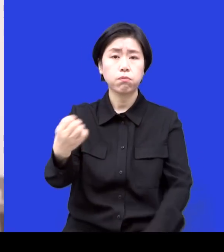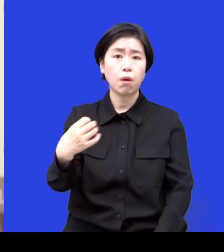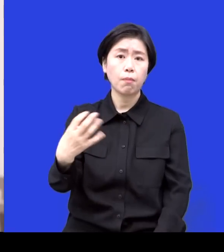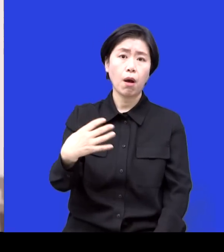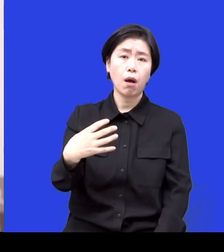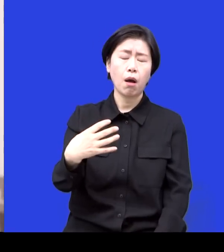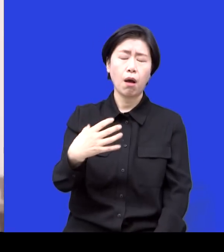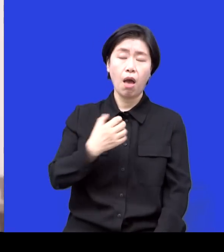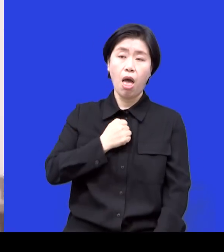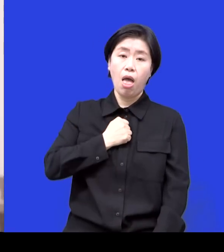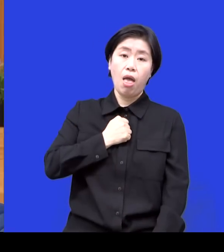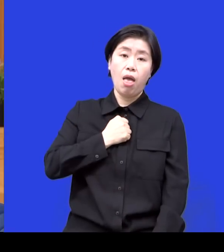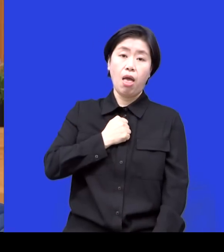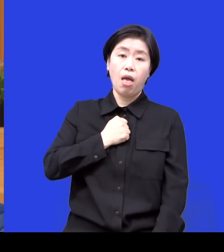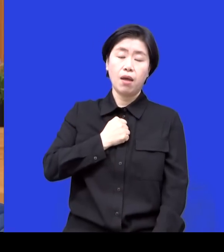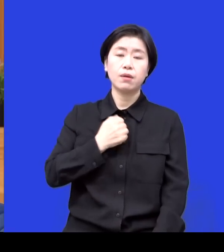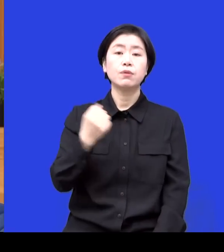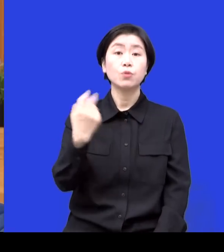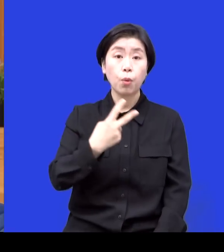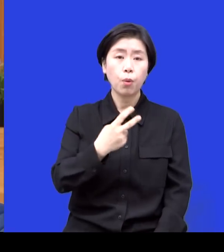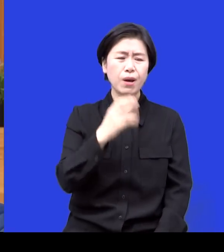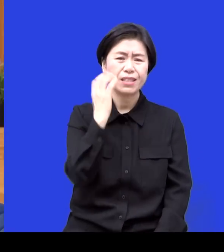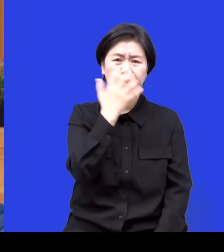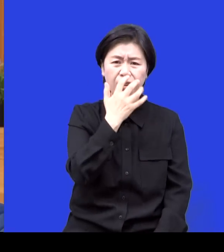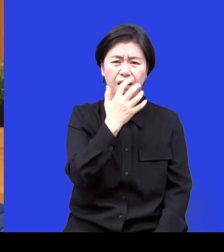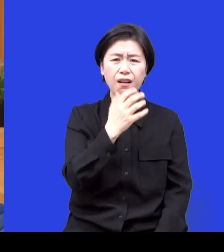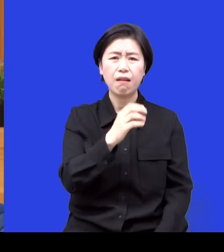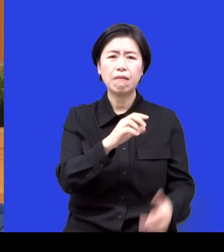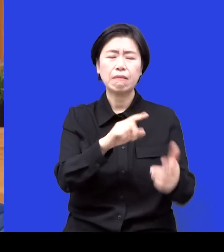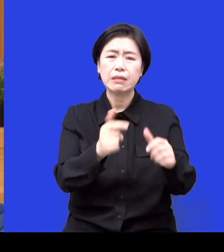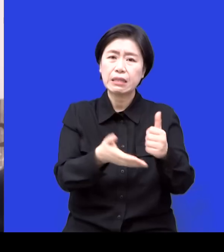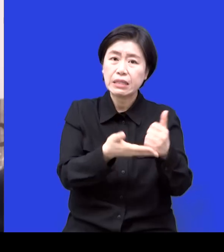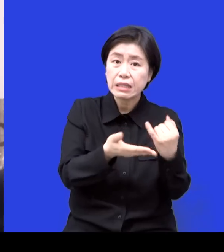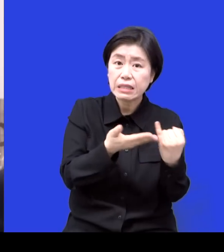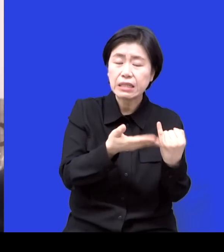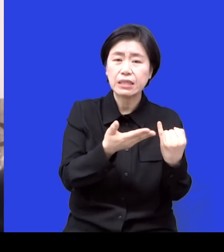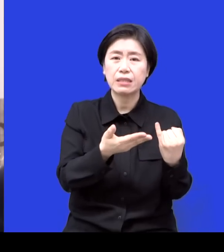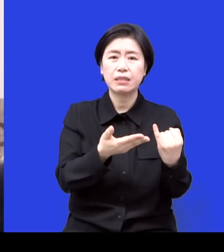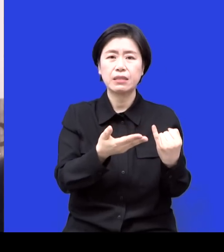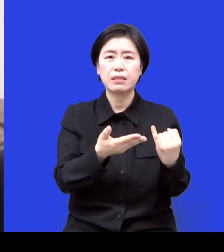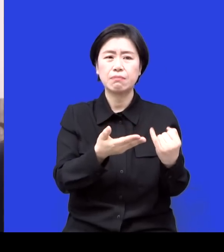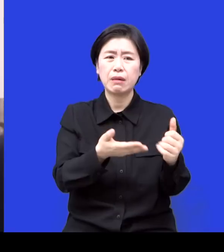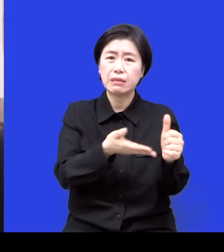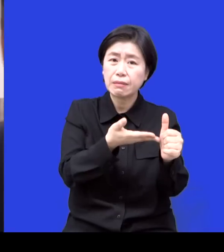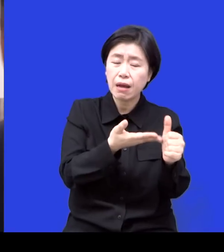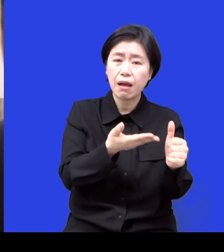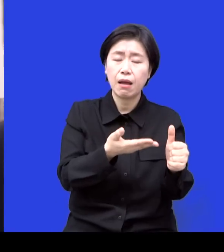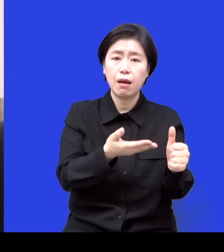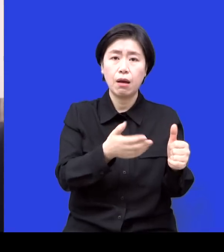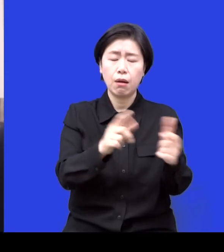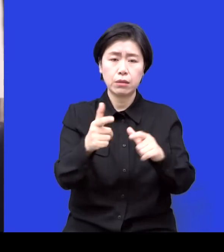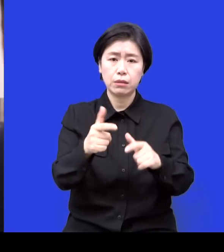성적인 부분에 이런 부분도 있고 네. 여자 아이들이든지 남자 아이들이든지 음 그러니까